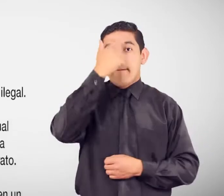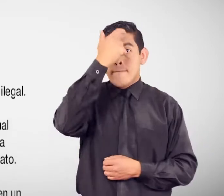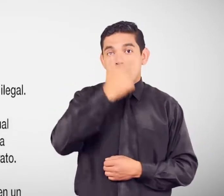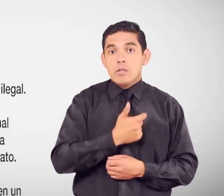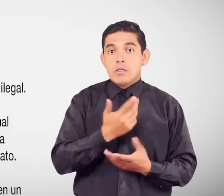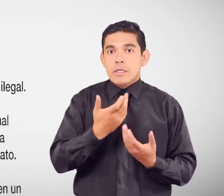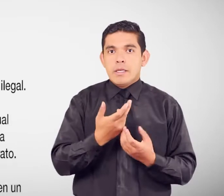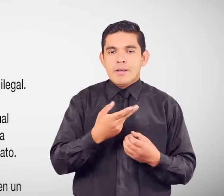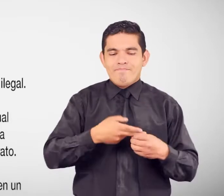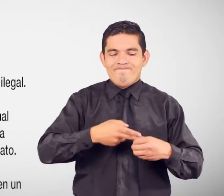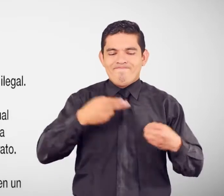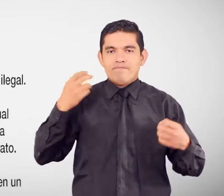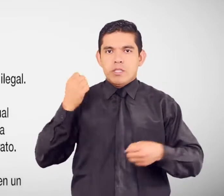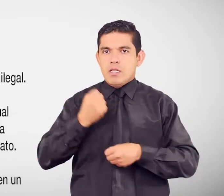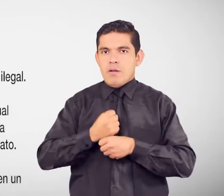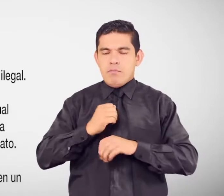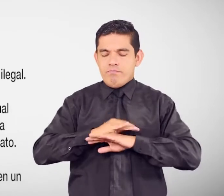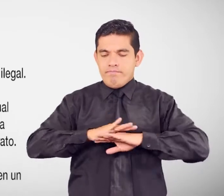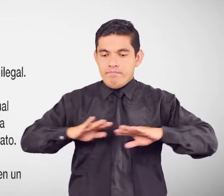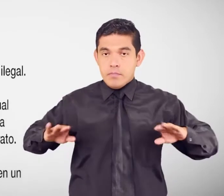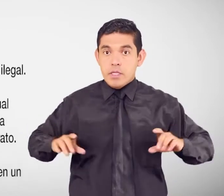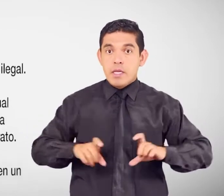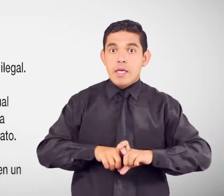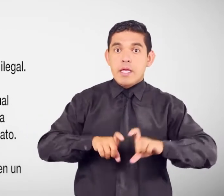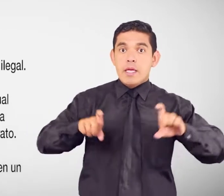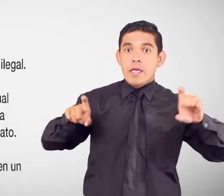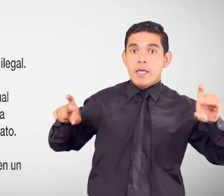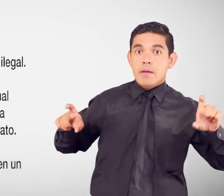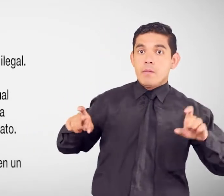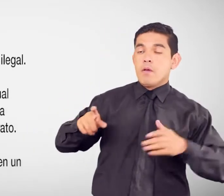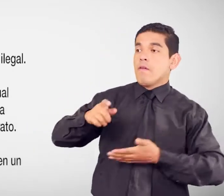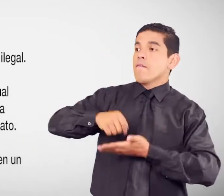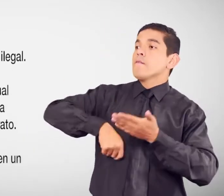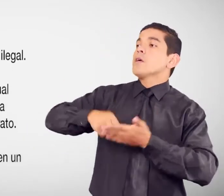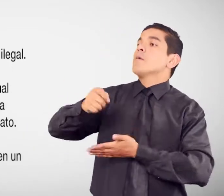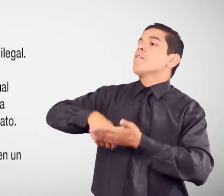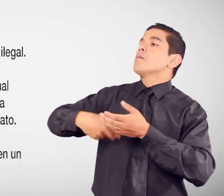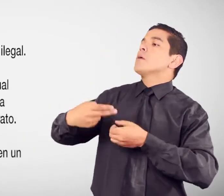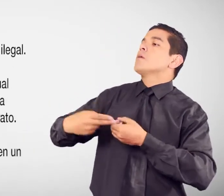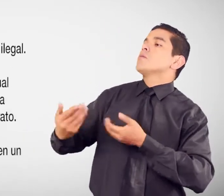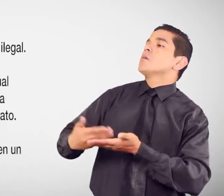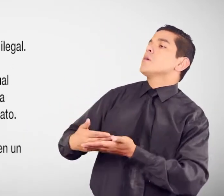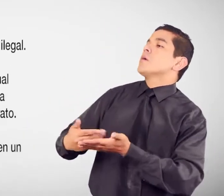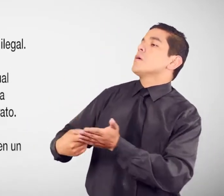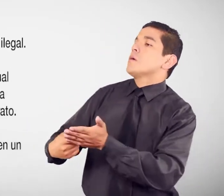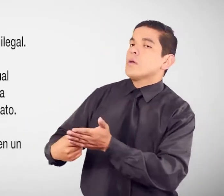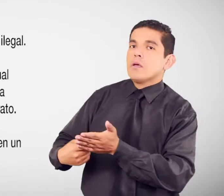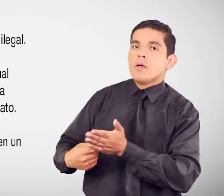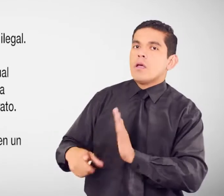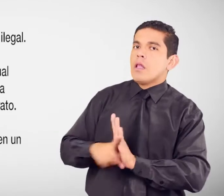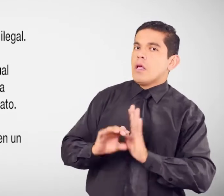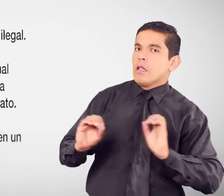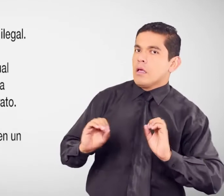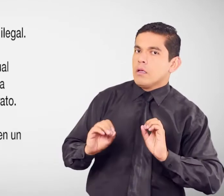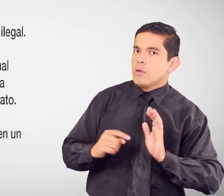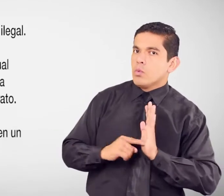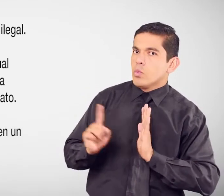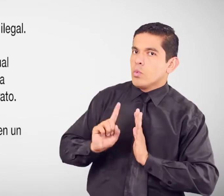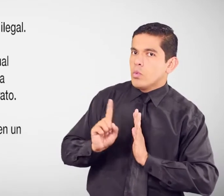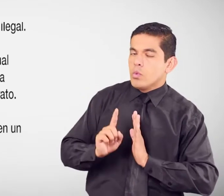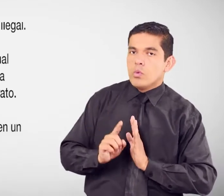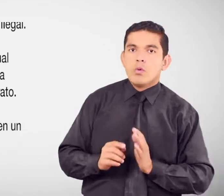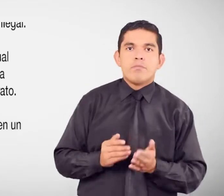trabajo Una empresa no puede hacer firmar una renuncia anticipada Eso es ilegal Desahucio